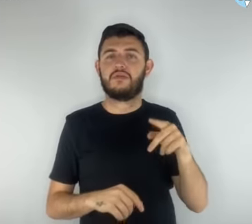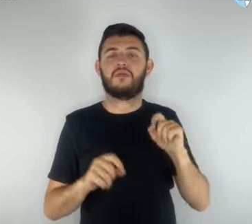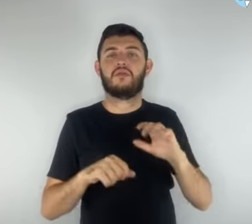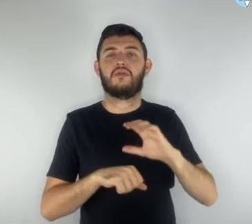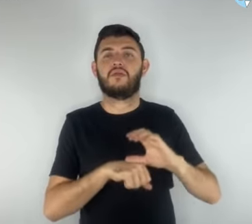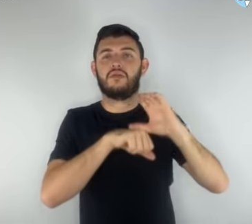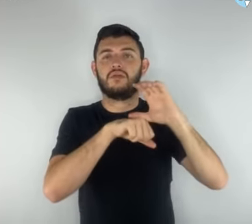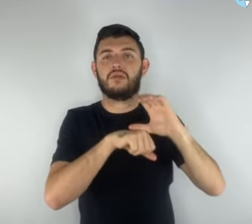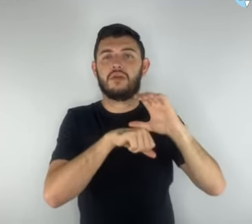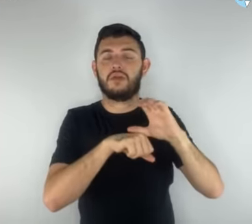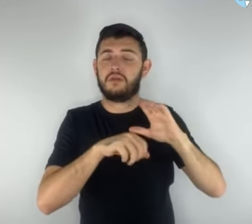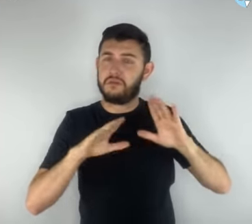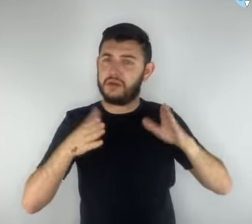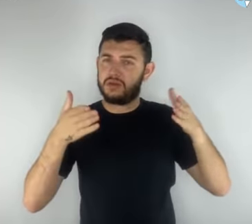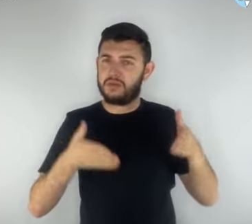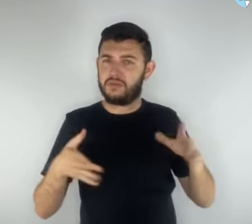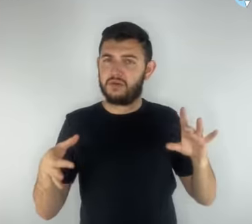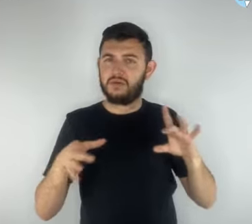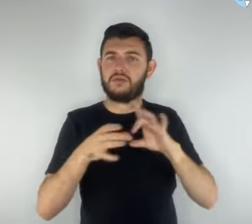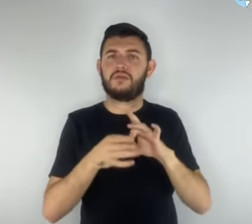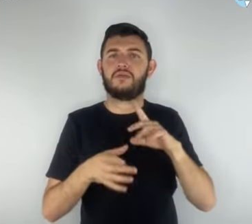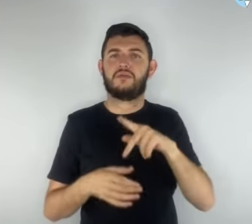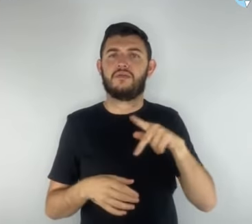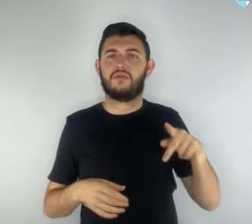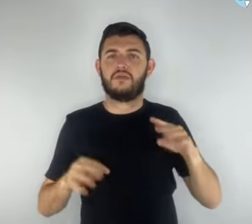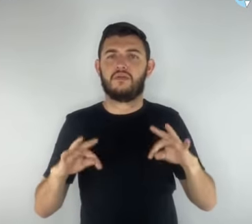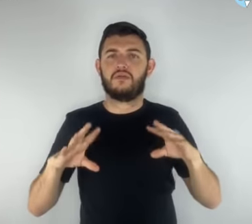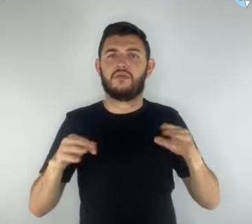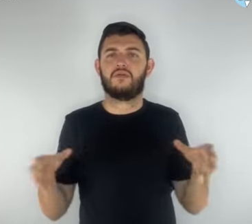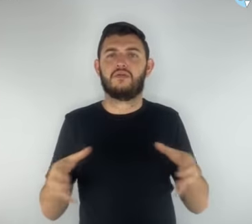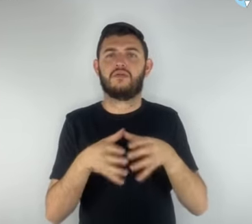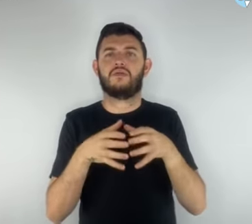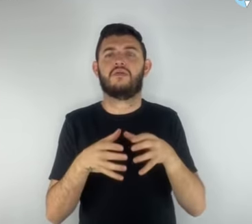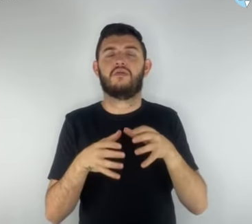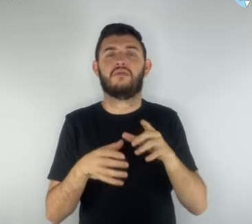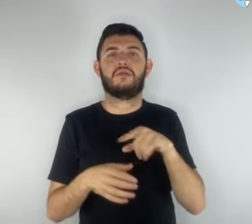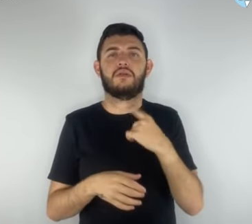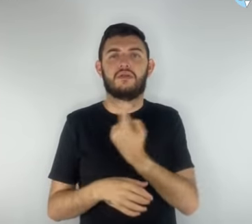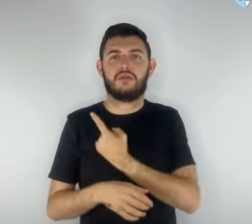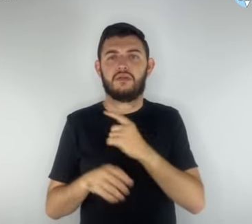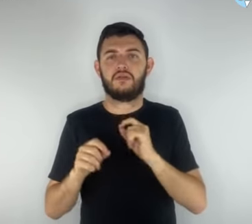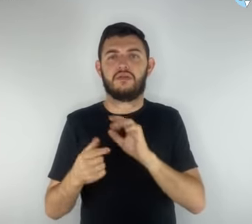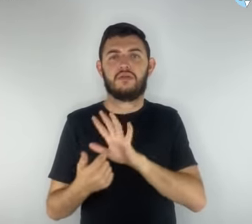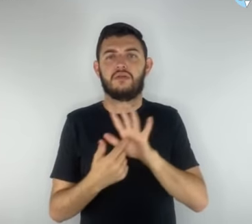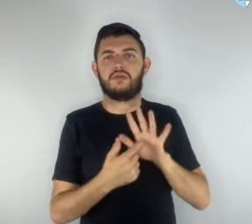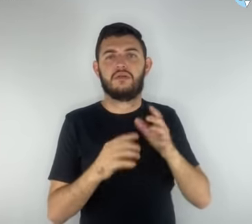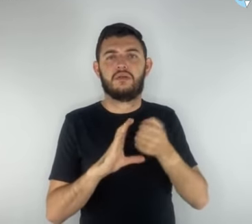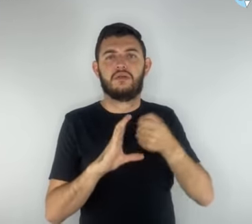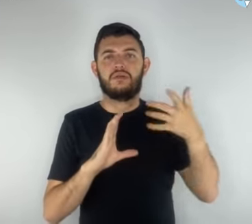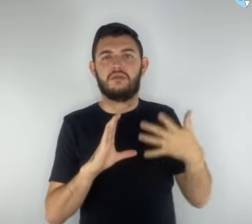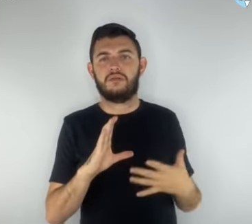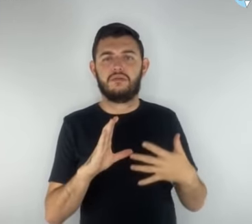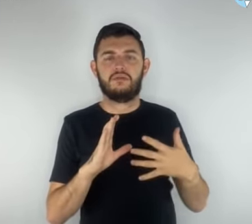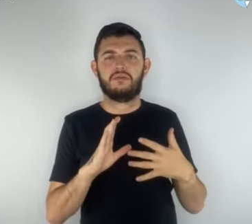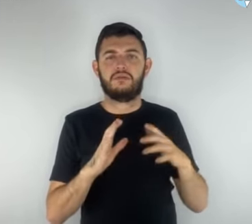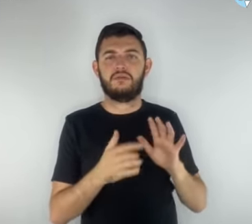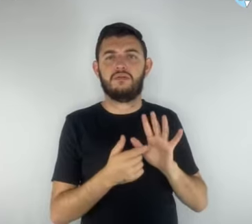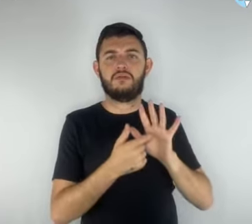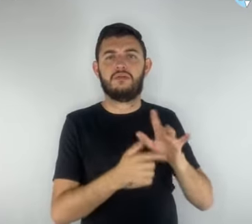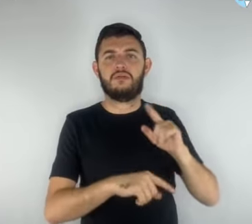Uni os professores, todas as turmas e passamos aspectos gerais de rendimento. Para